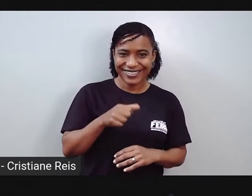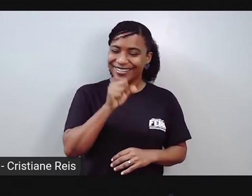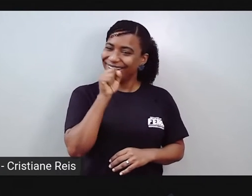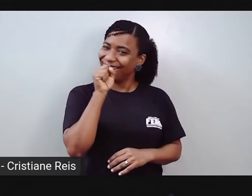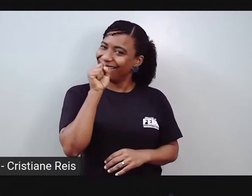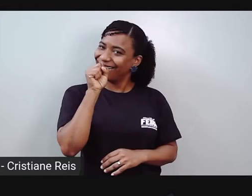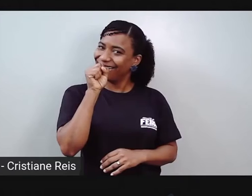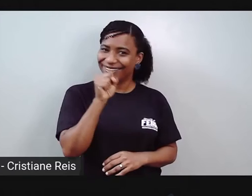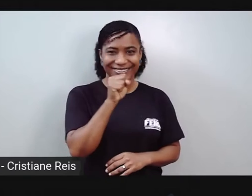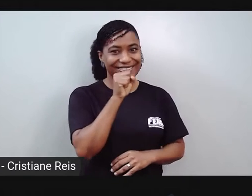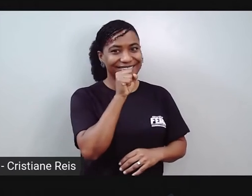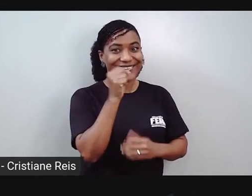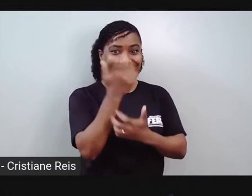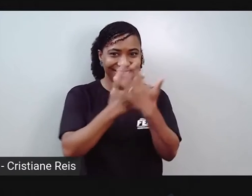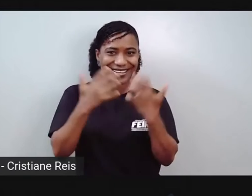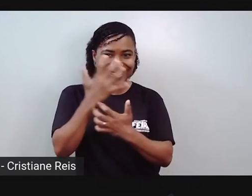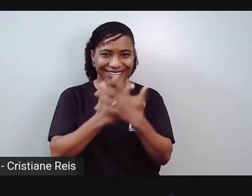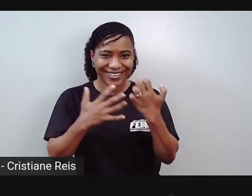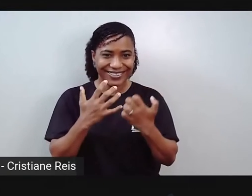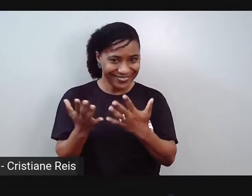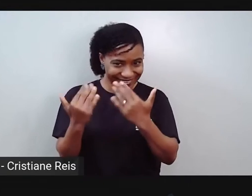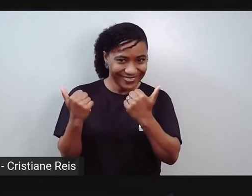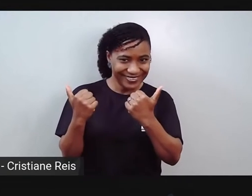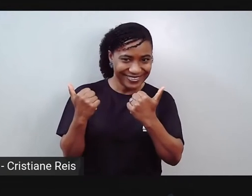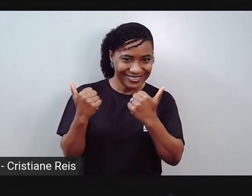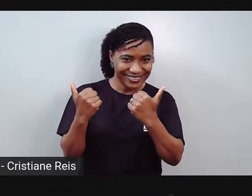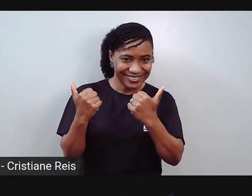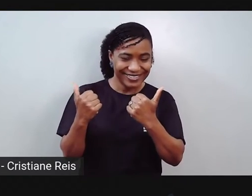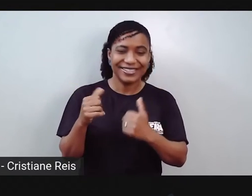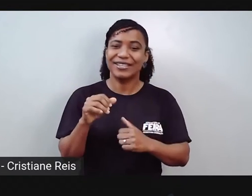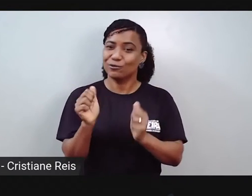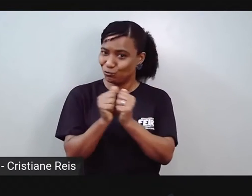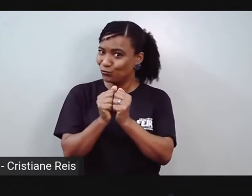Vamos cantar uma música? Vamos? Vamos cantar com o próprio?